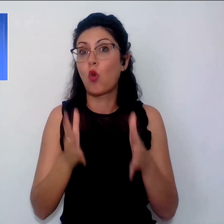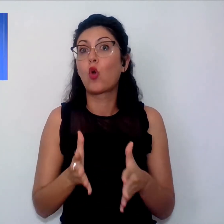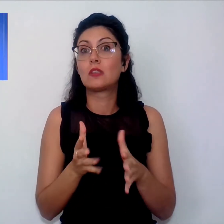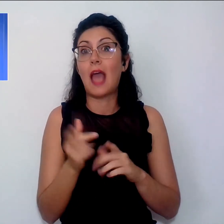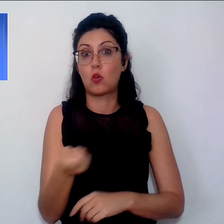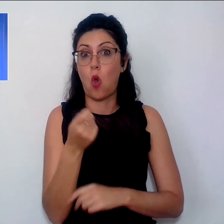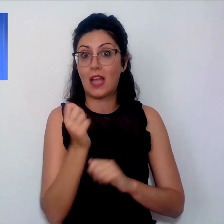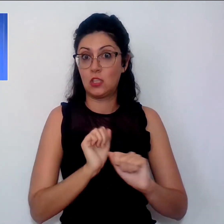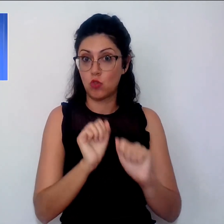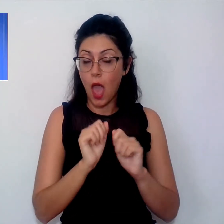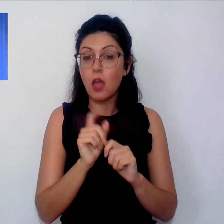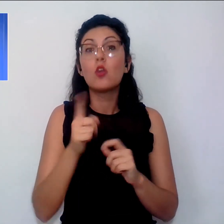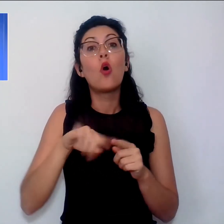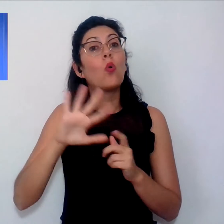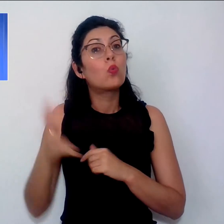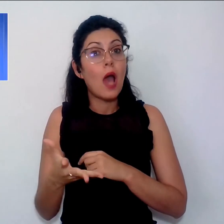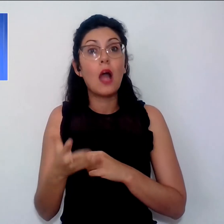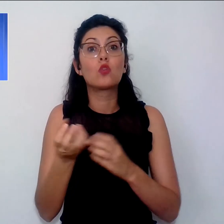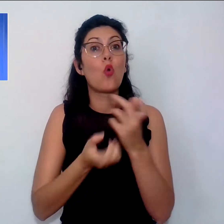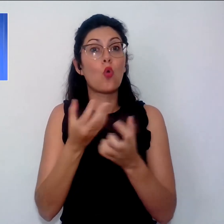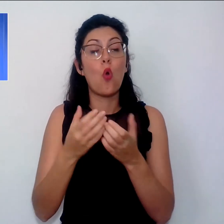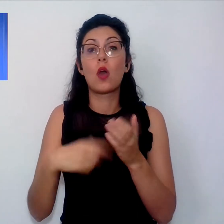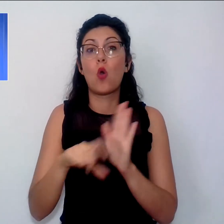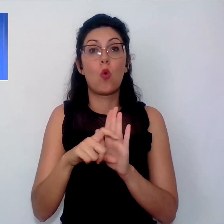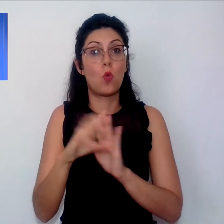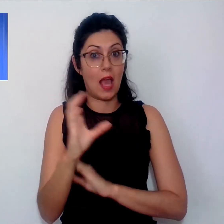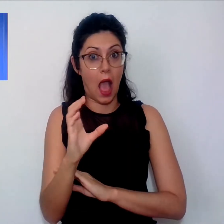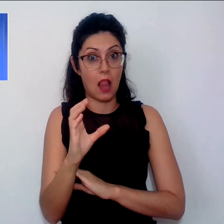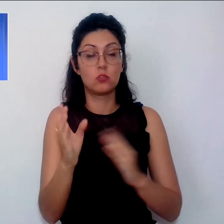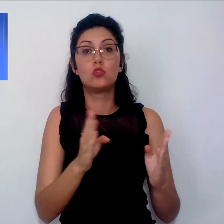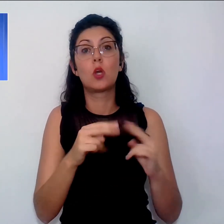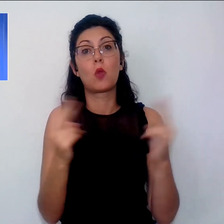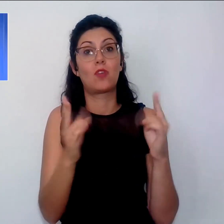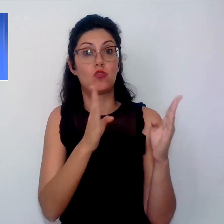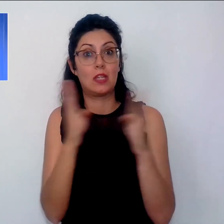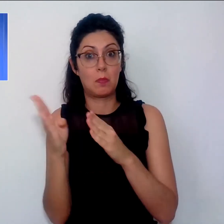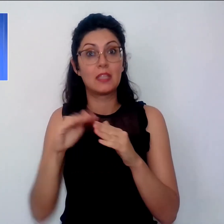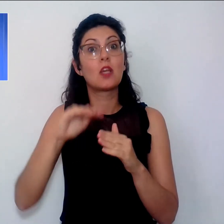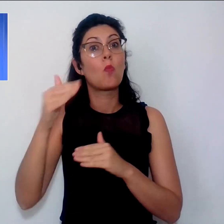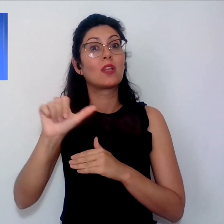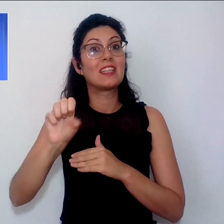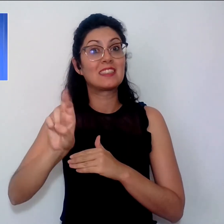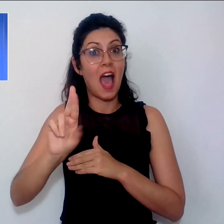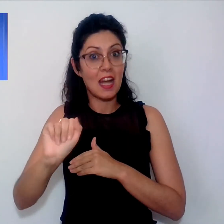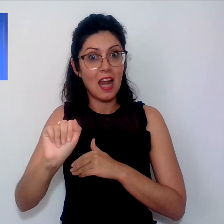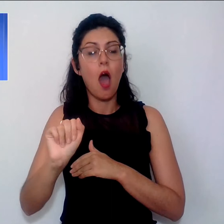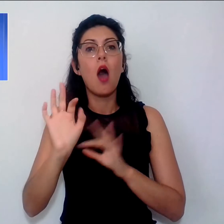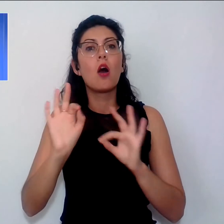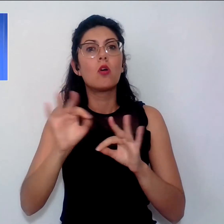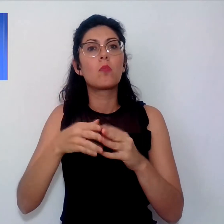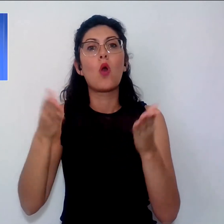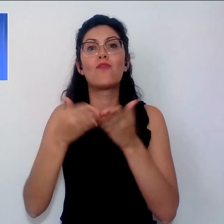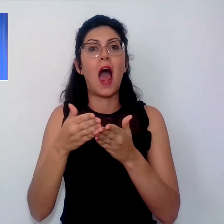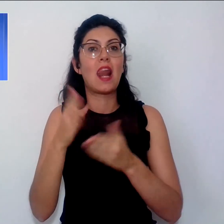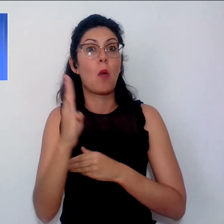un rogo nel comune di Calci, nella provincia di Pisa, sul Monte Serra, che si è sviluppato in località Valle Buia.